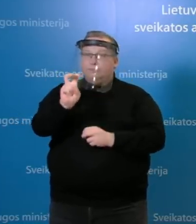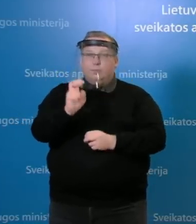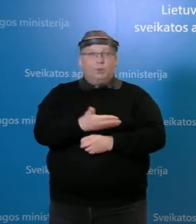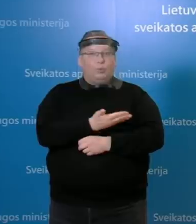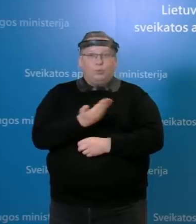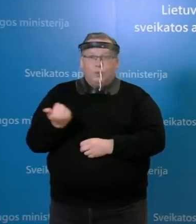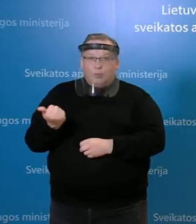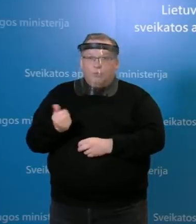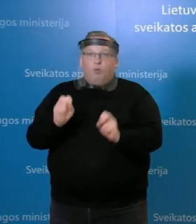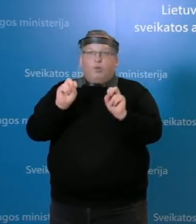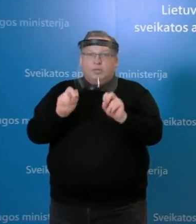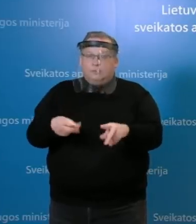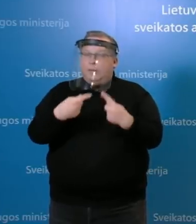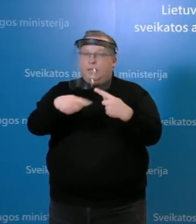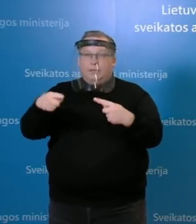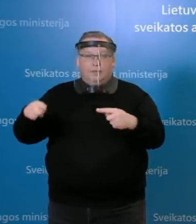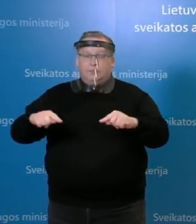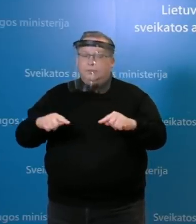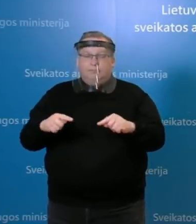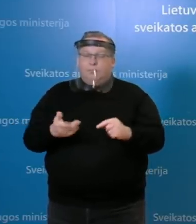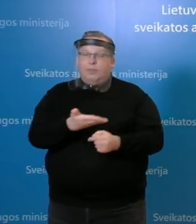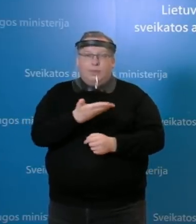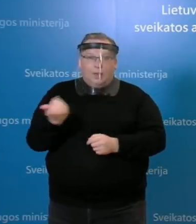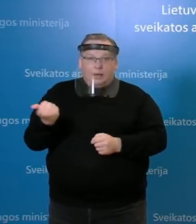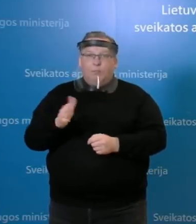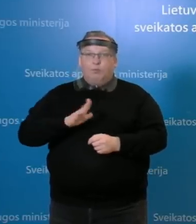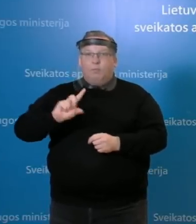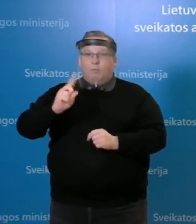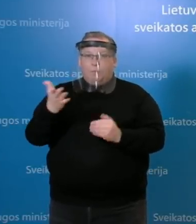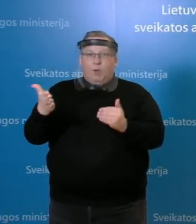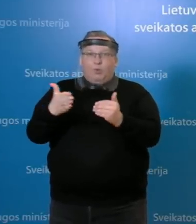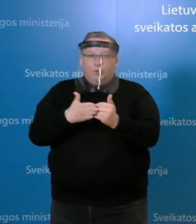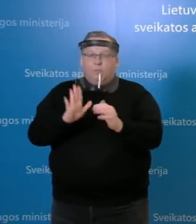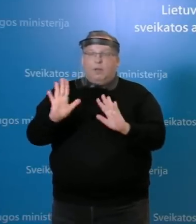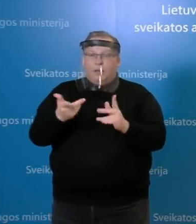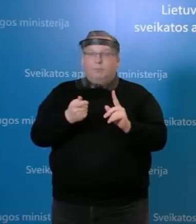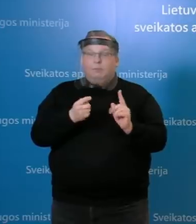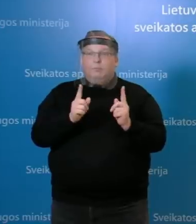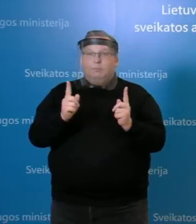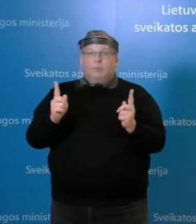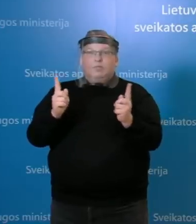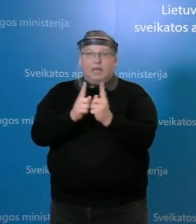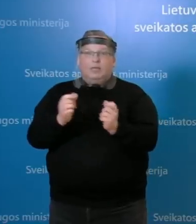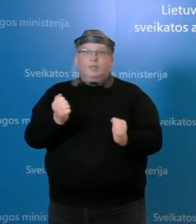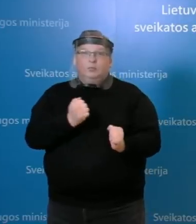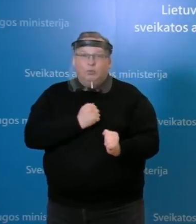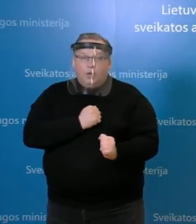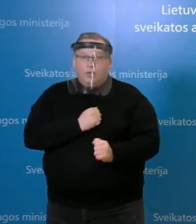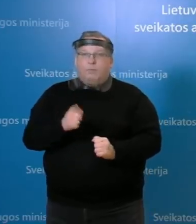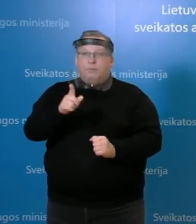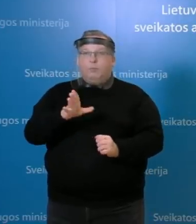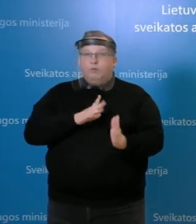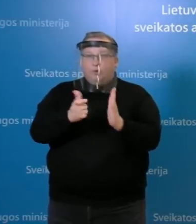rizikos kitiems nesukėlė. Tai jie tiesiog buvo visų pirma, tai izoliuoti, kaip salitų turėjo asmenis. Kadangi, kai buvo